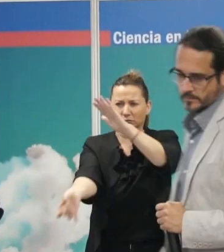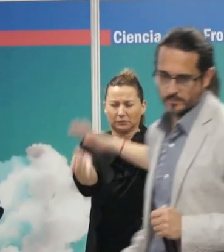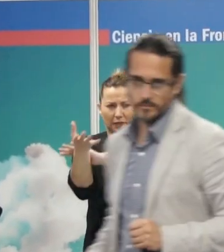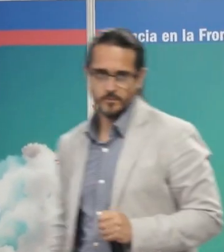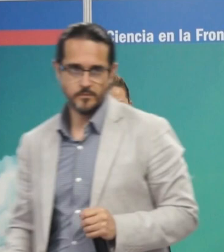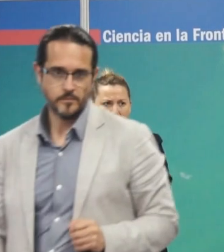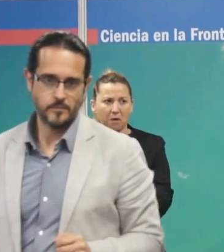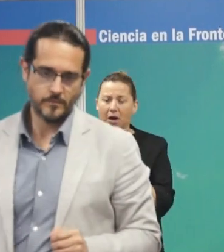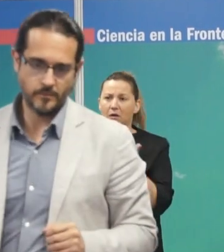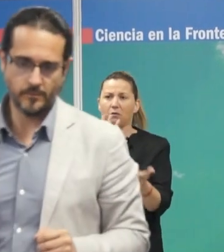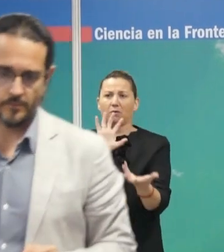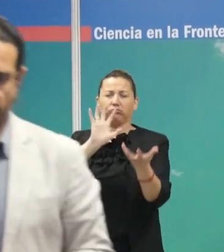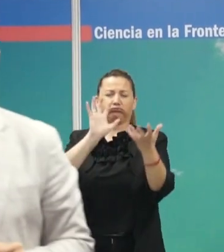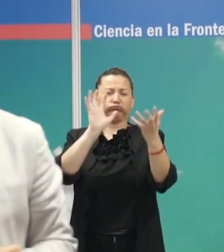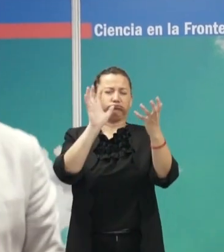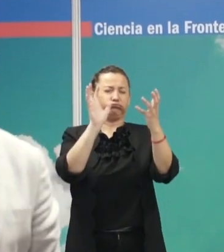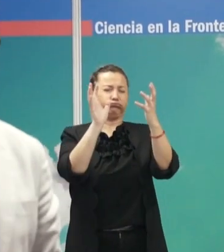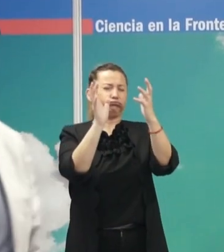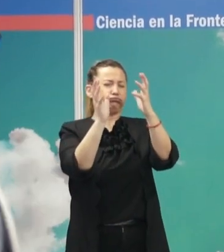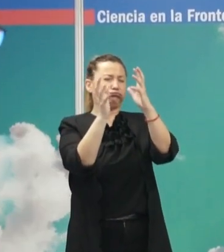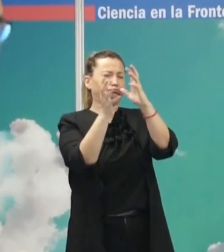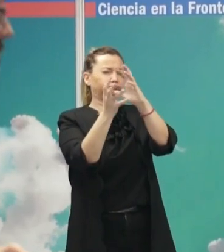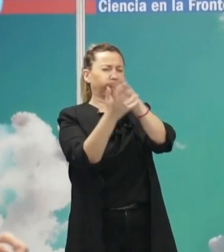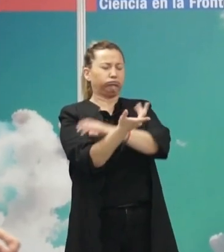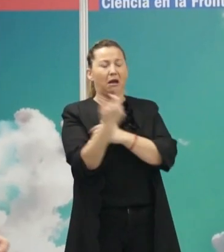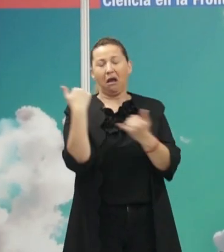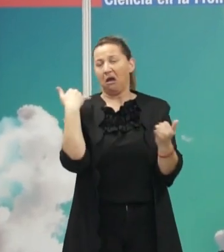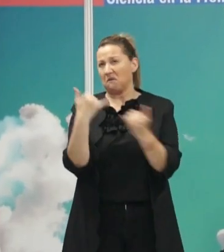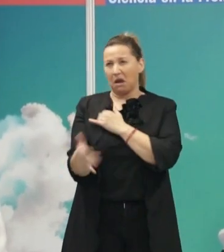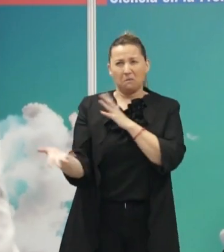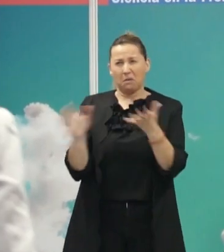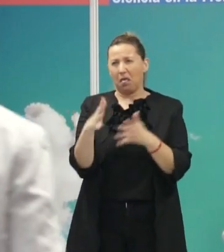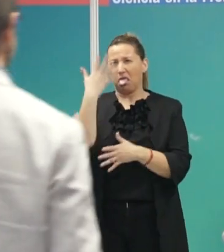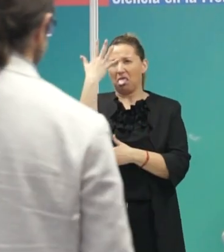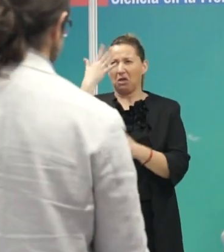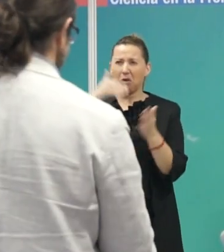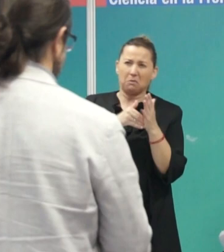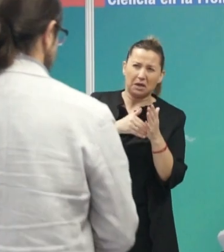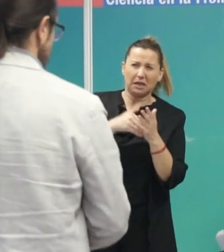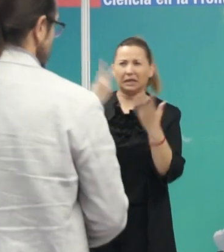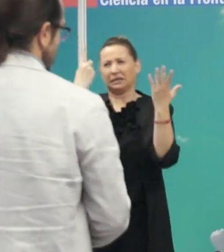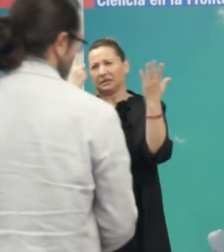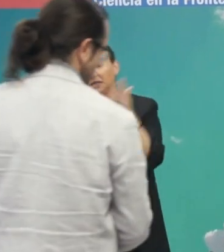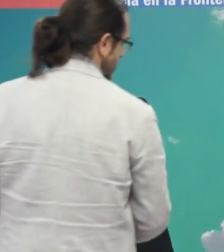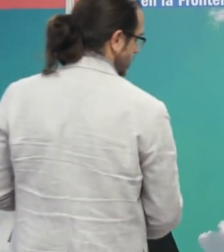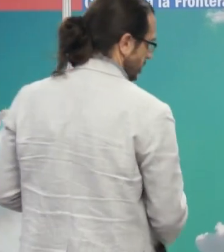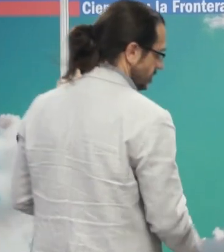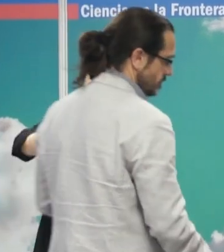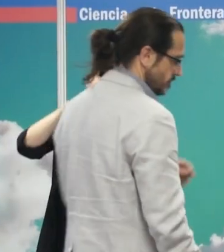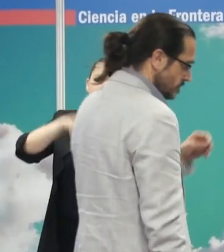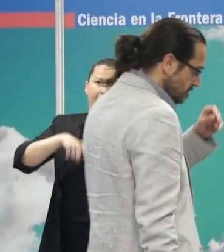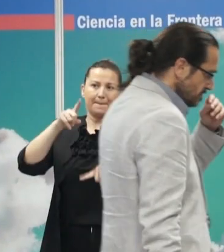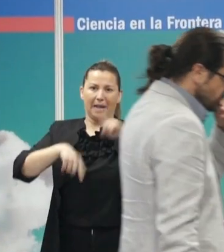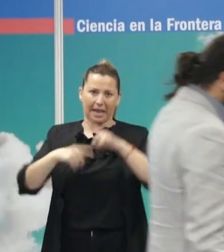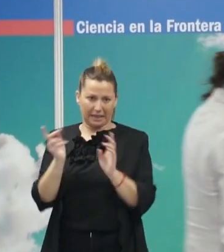llevarle varios cientos de millones de años. O que al final la galaxia víctrica se formará, digamos, 5.000, 6.000. Es que depende de las simulaciones. Y las